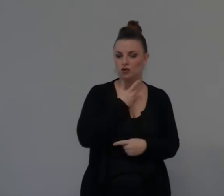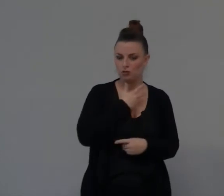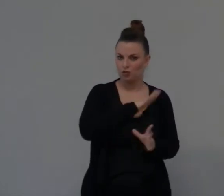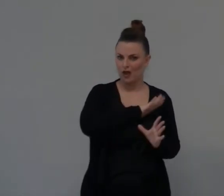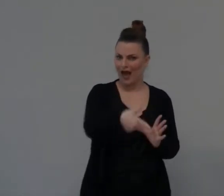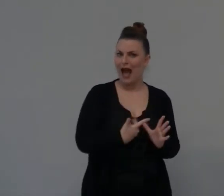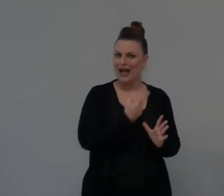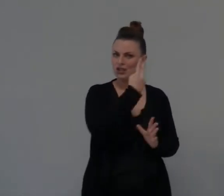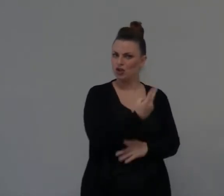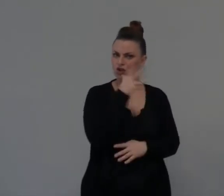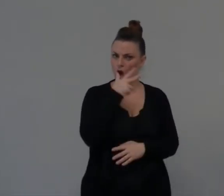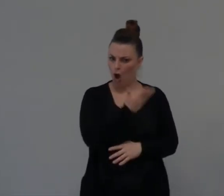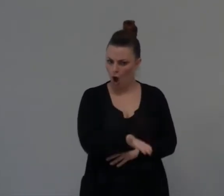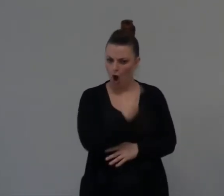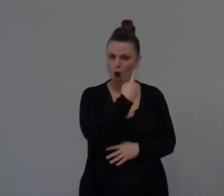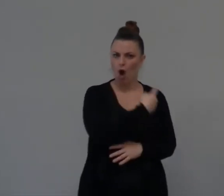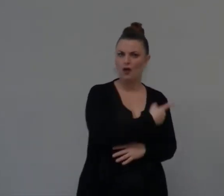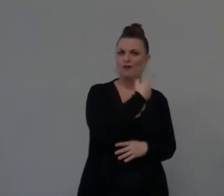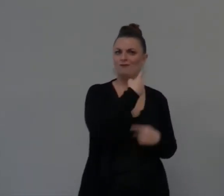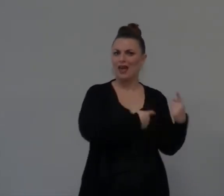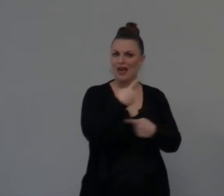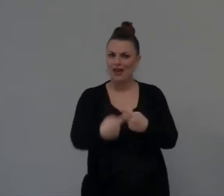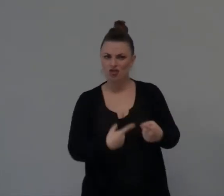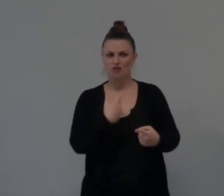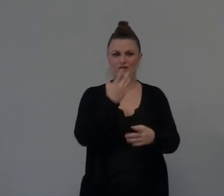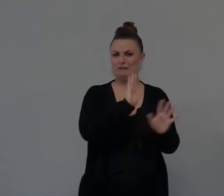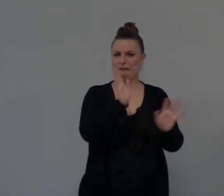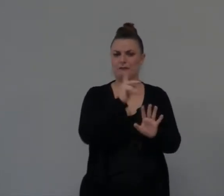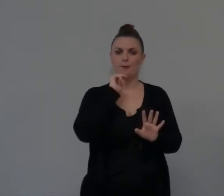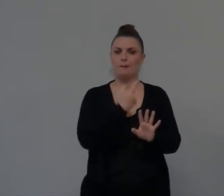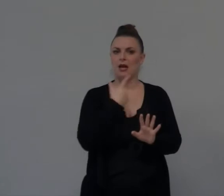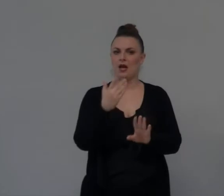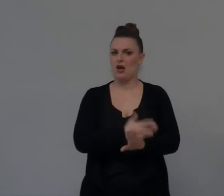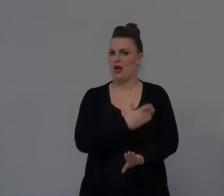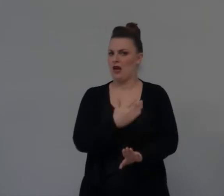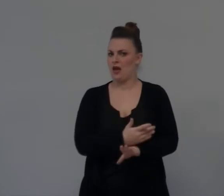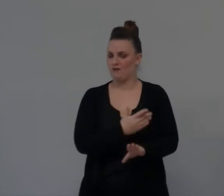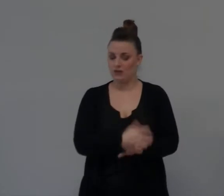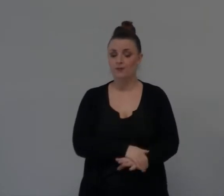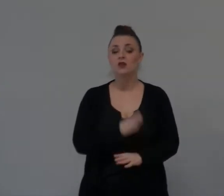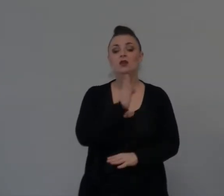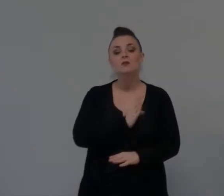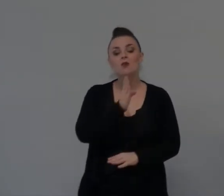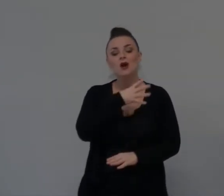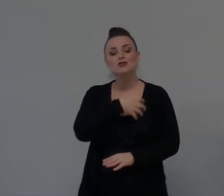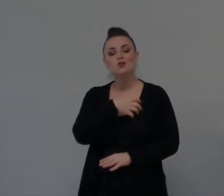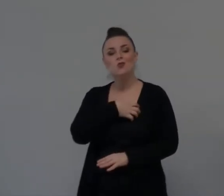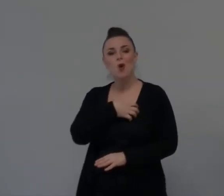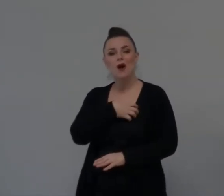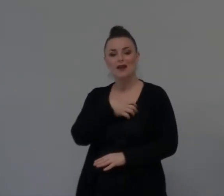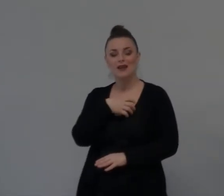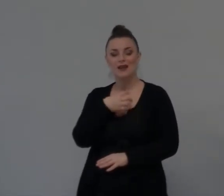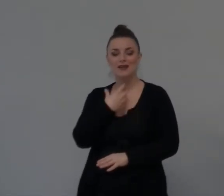Boat Invece Sta vedendo La situazione Con il cuore Di un marito E il cuore Di un padre È